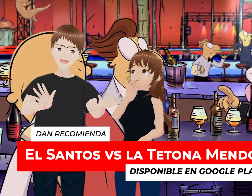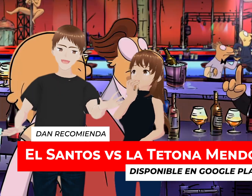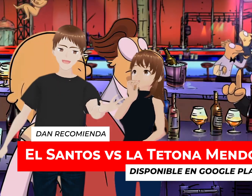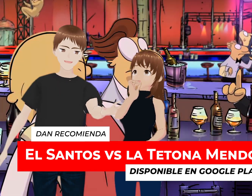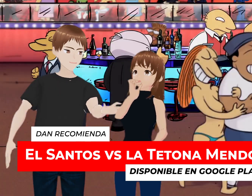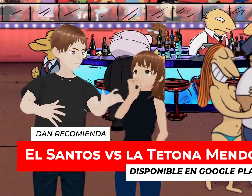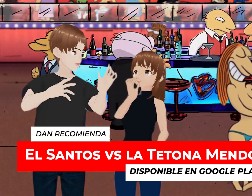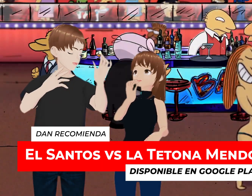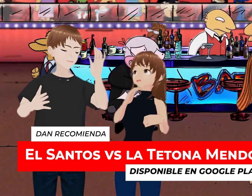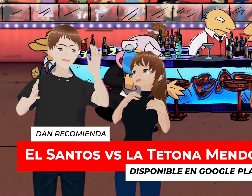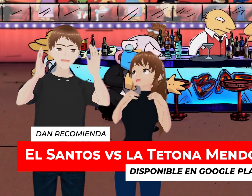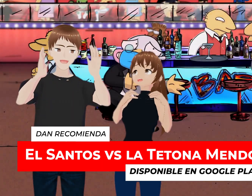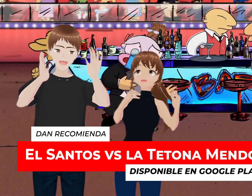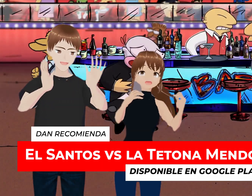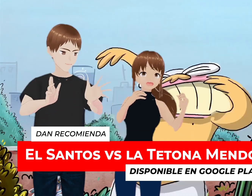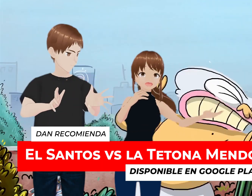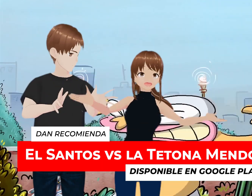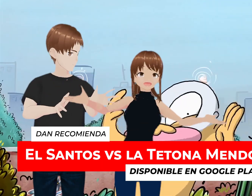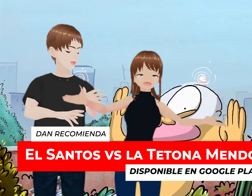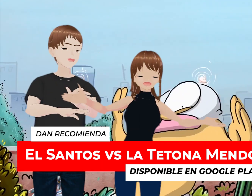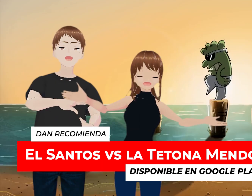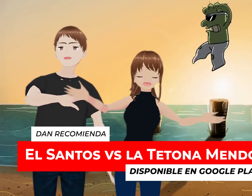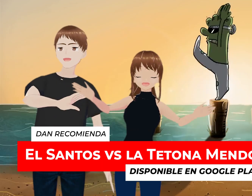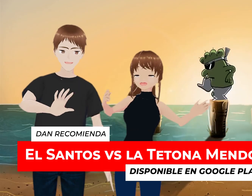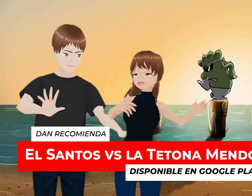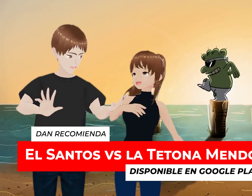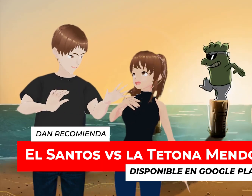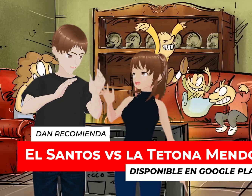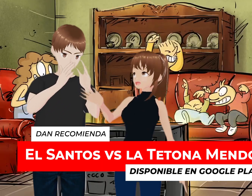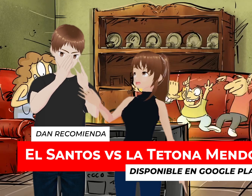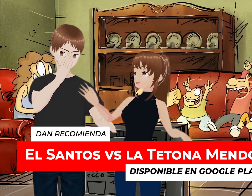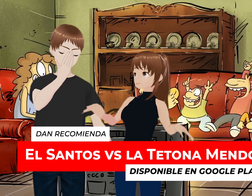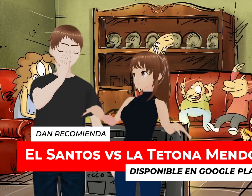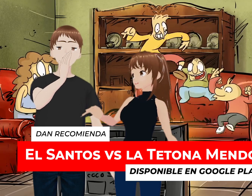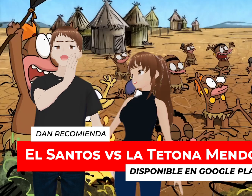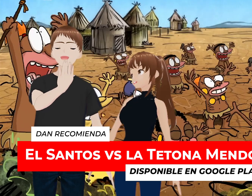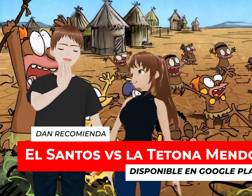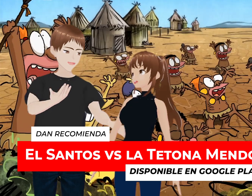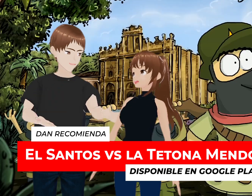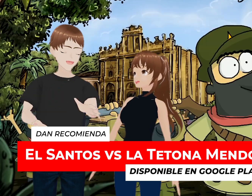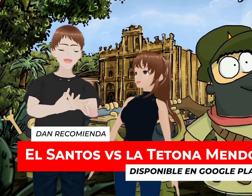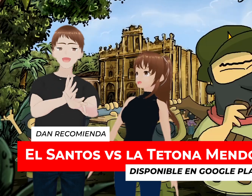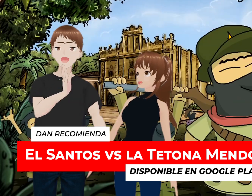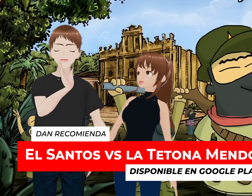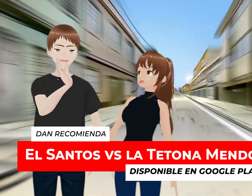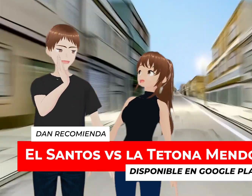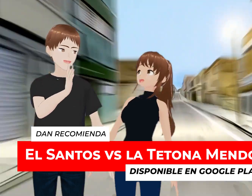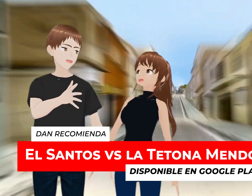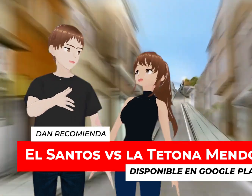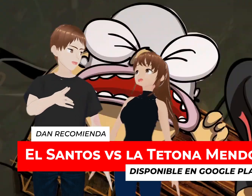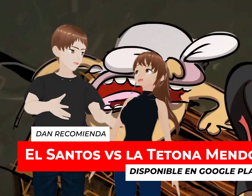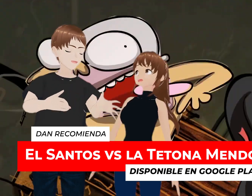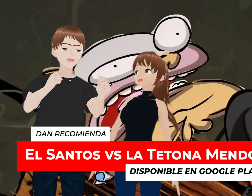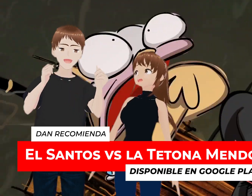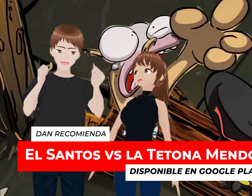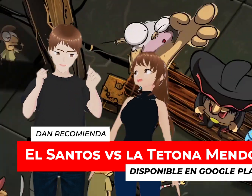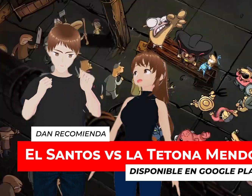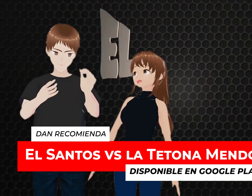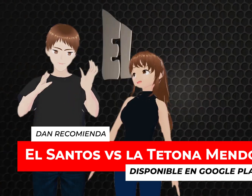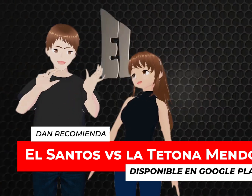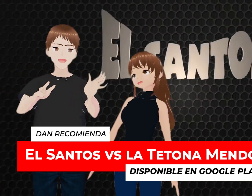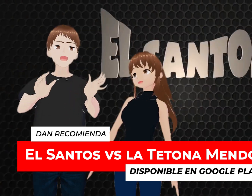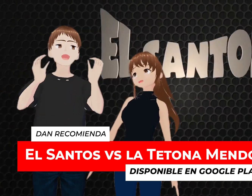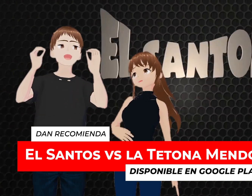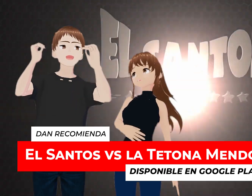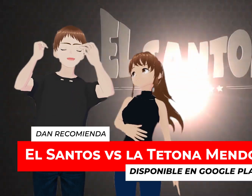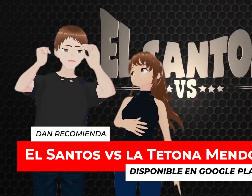Les voy a ser sincero Hace mucho raladí No me acuerdo Pero está divertidísima Y quería recomendarles Algo mexicano La